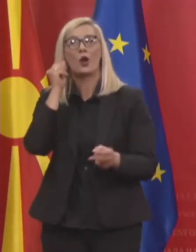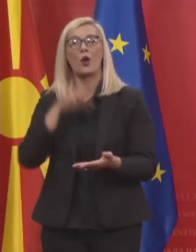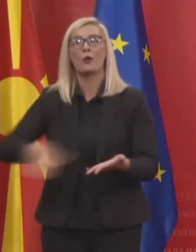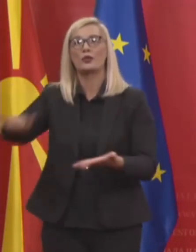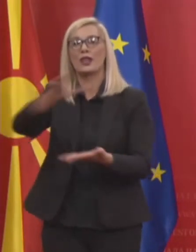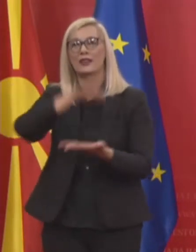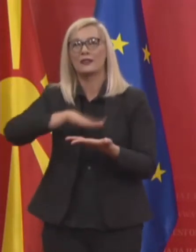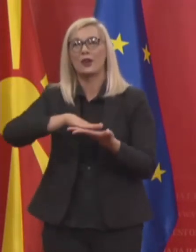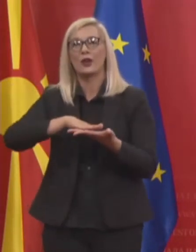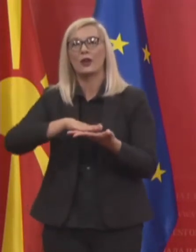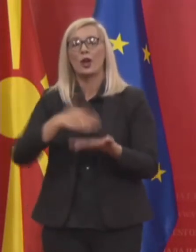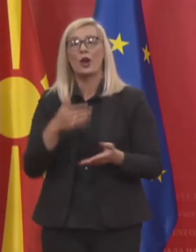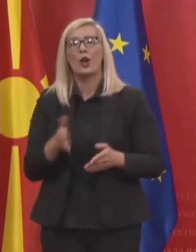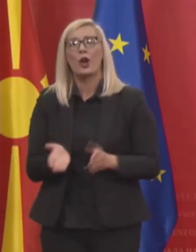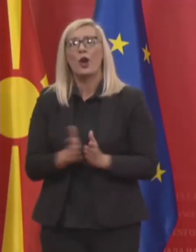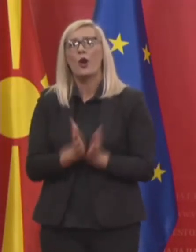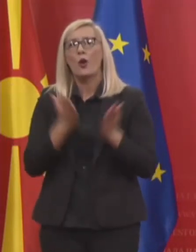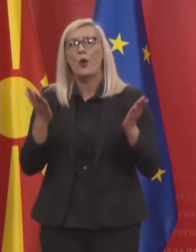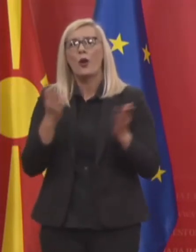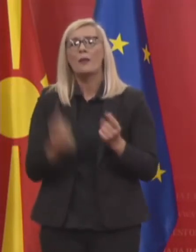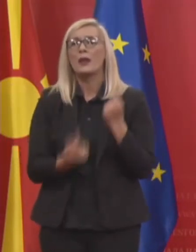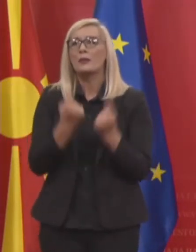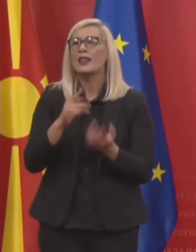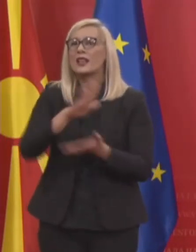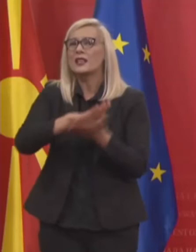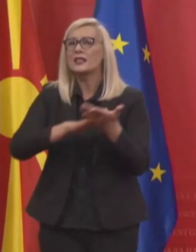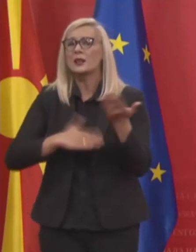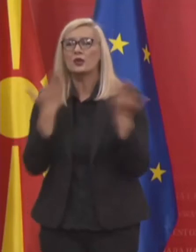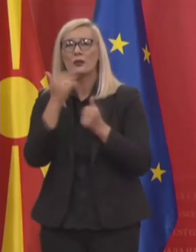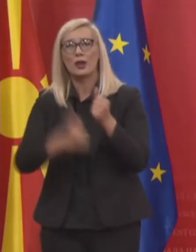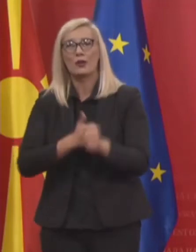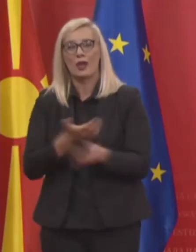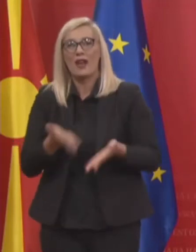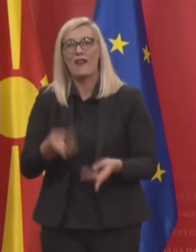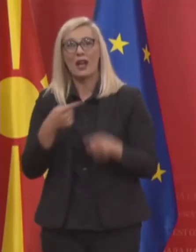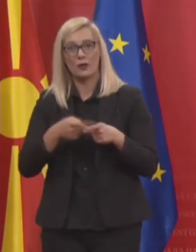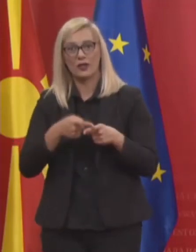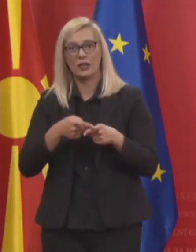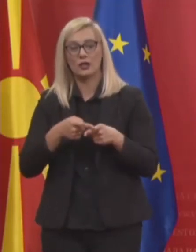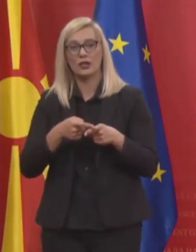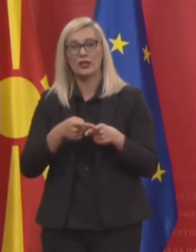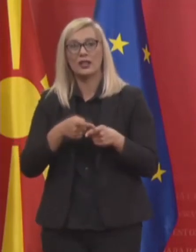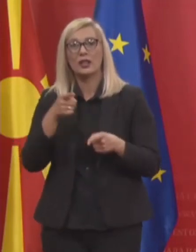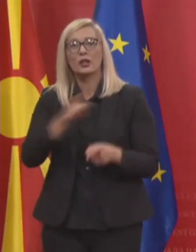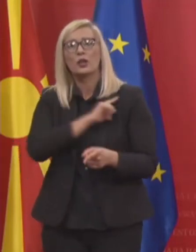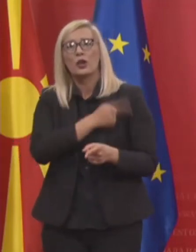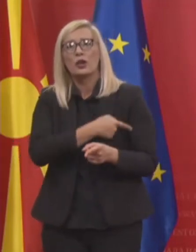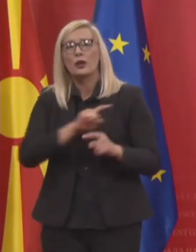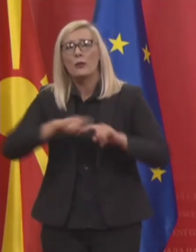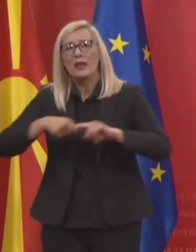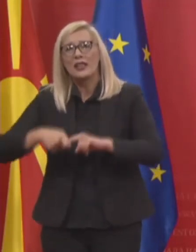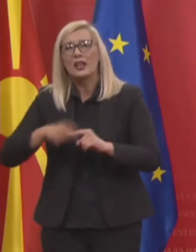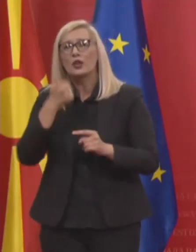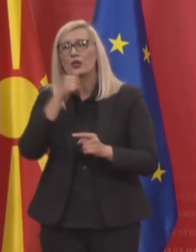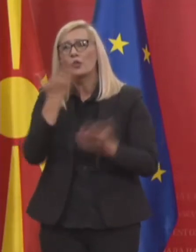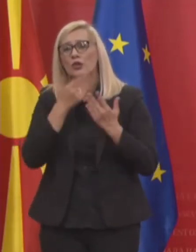Голем е предизвикот да се започне учебната година на ваков начин со ресурсите што училиштата и до